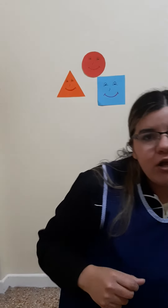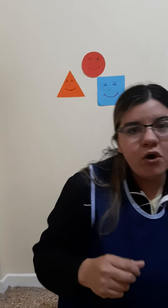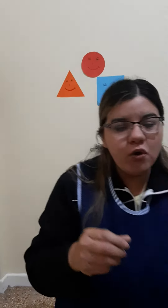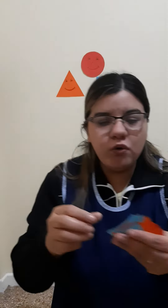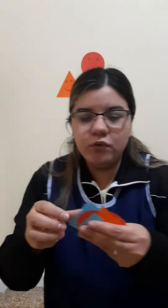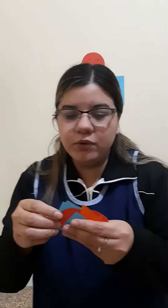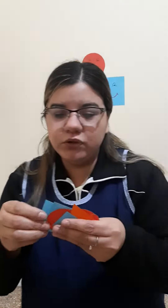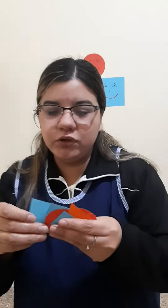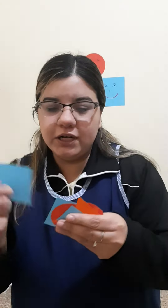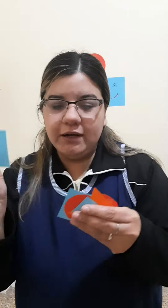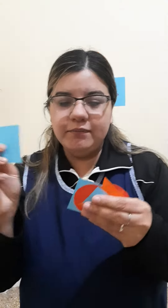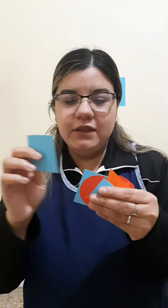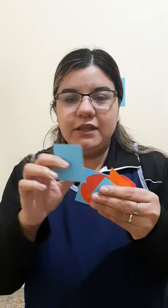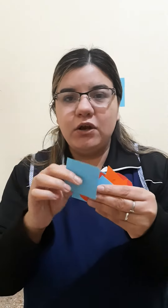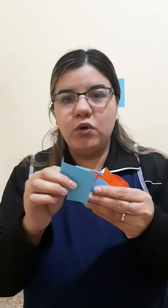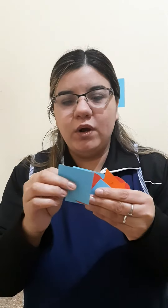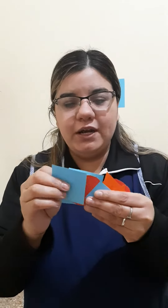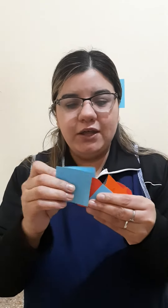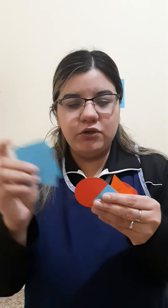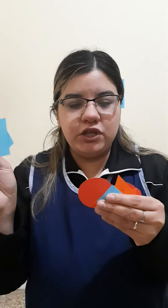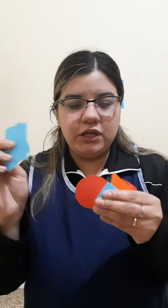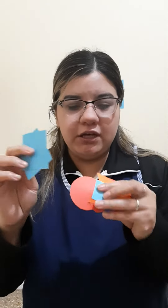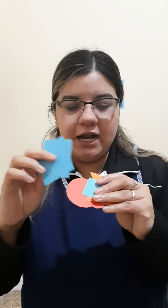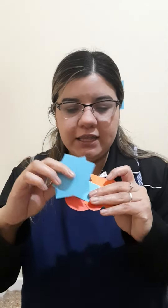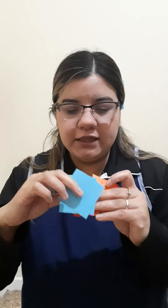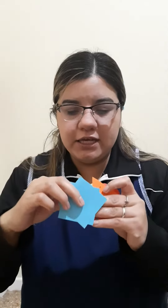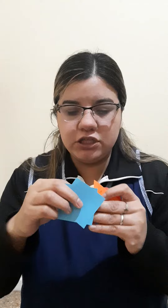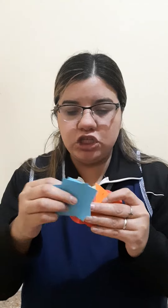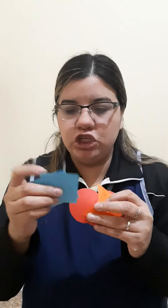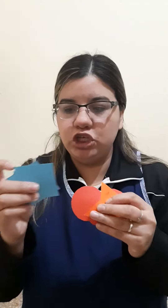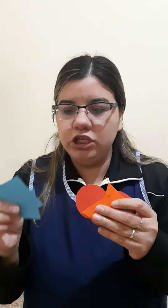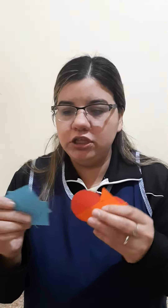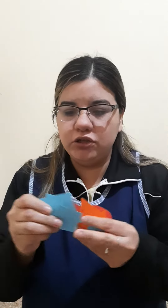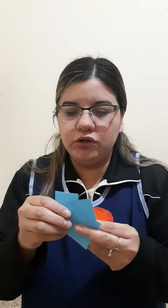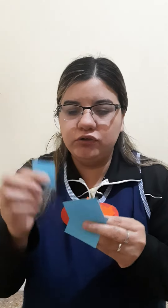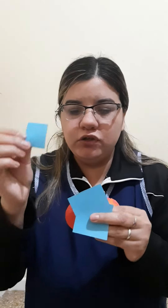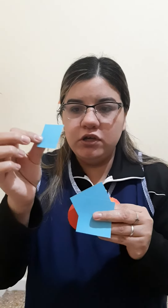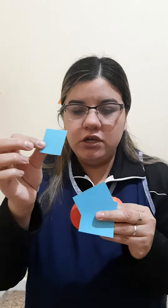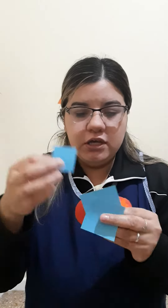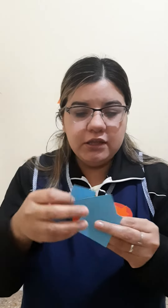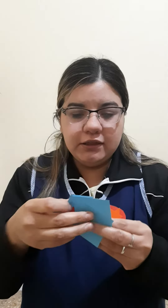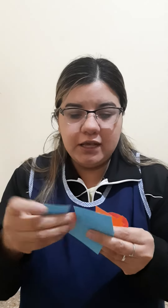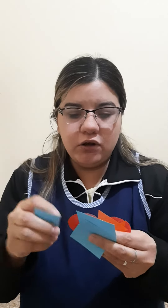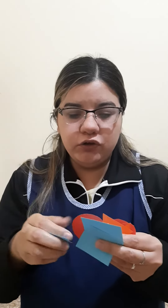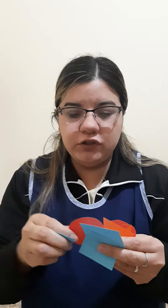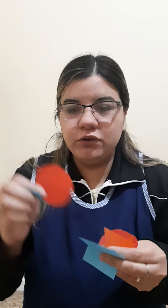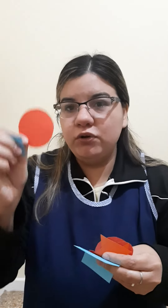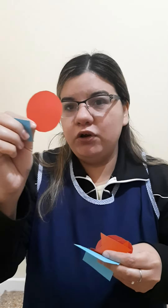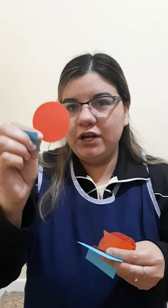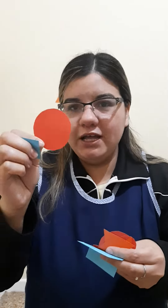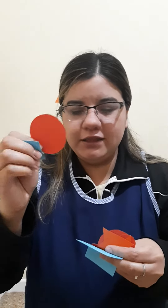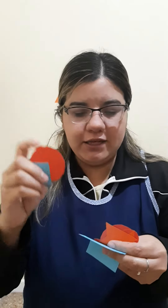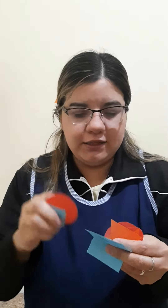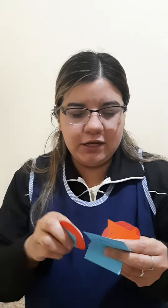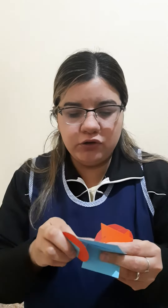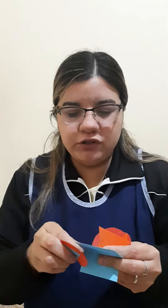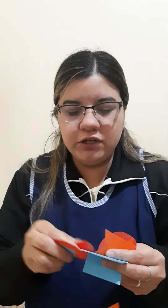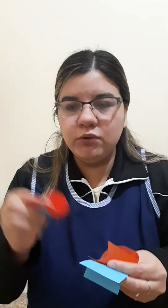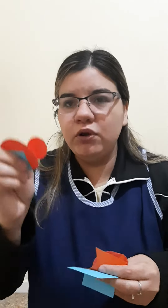un montón acá. Tengo cuadrados grandes, chiquitos. Tengo círculos grandes, tengo círculos